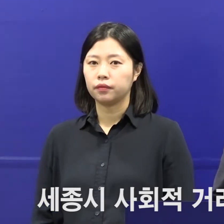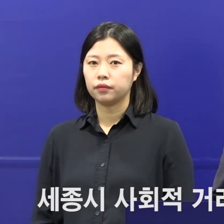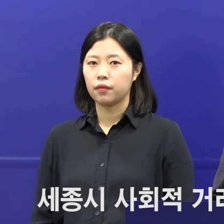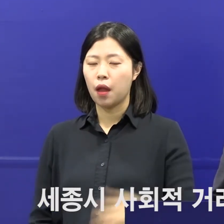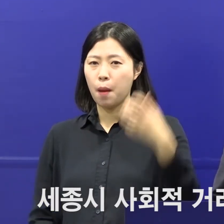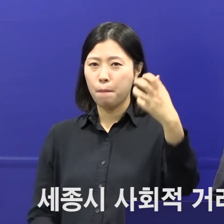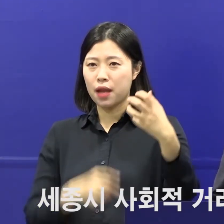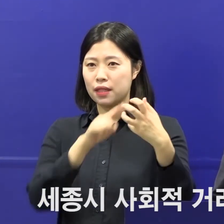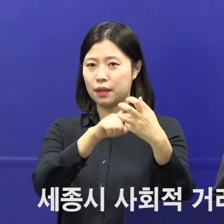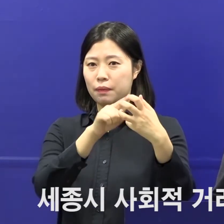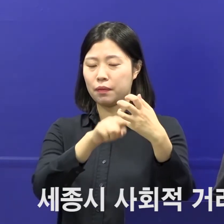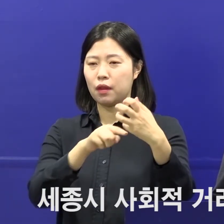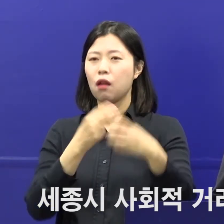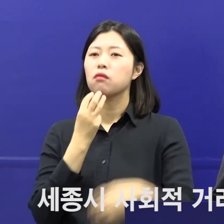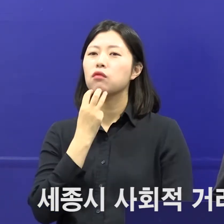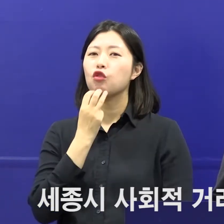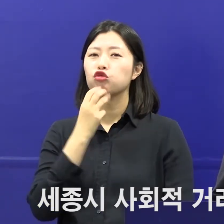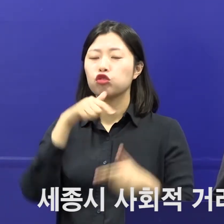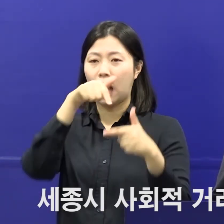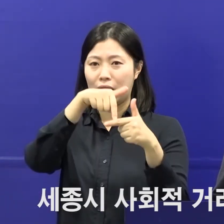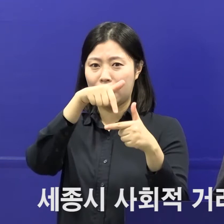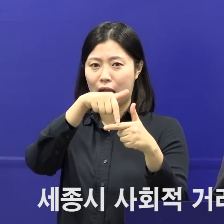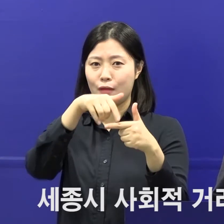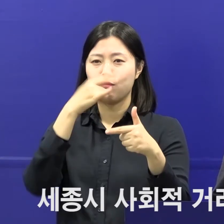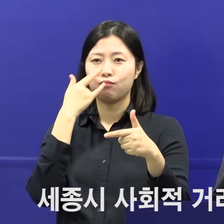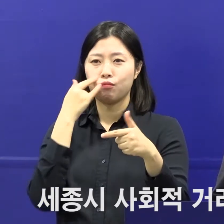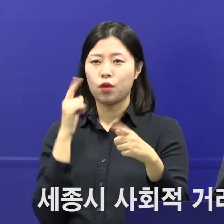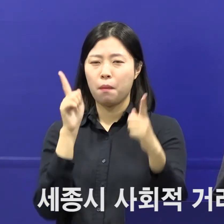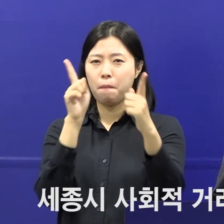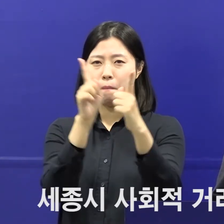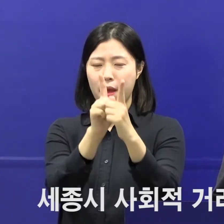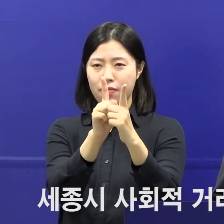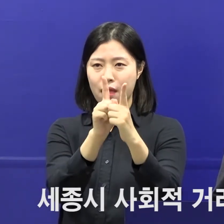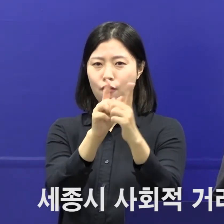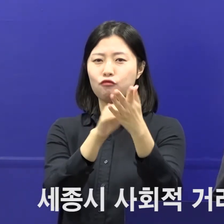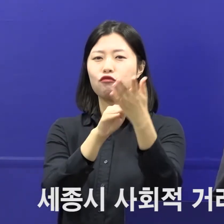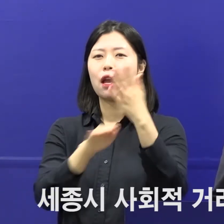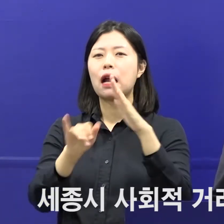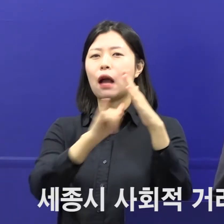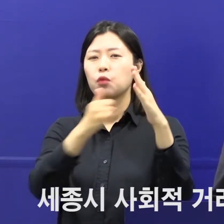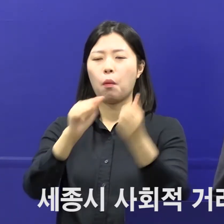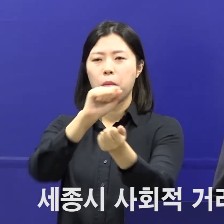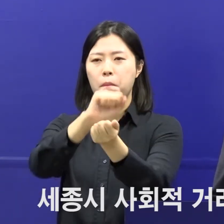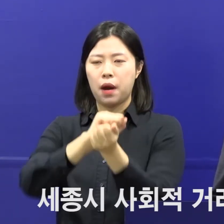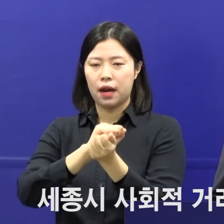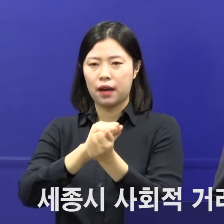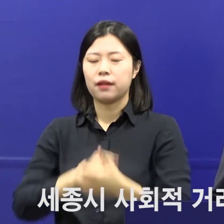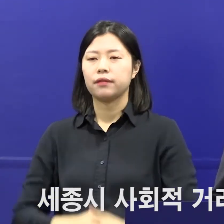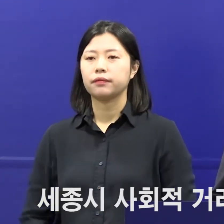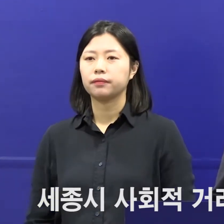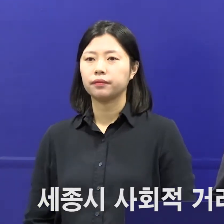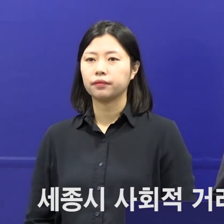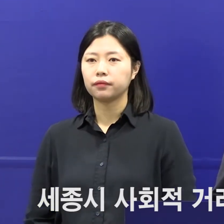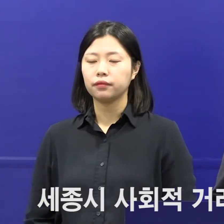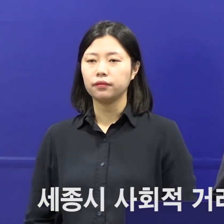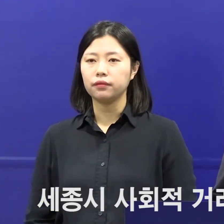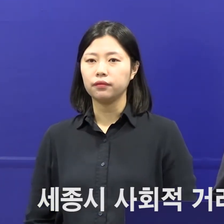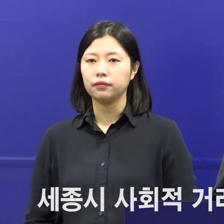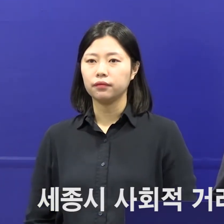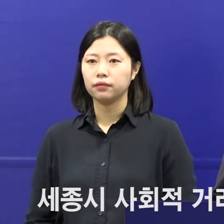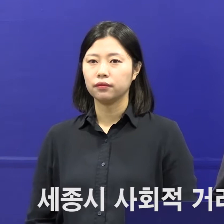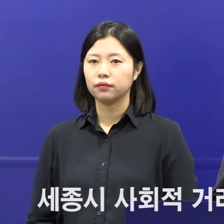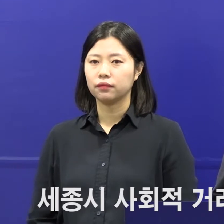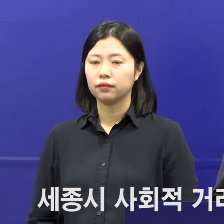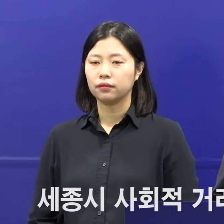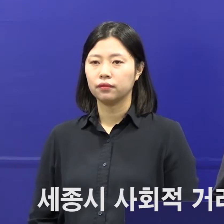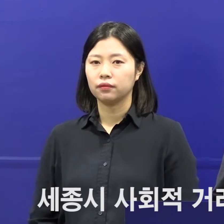서울 강남구의 부모님과 접촉한 후에 가족 감염으로 이어진 것으로 추정되고 이에